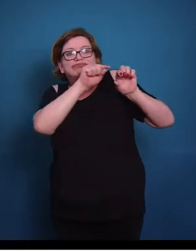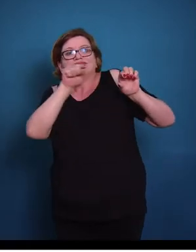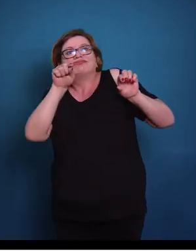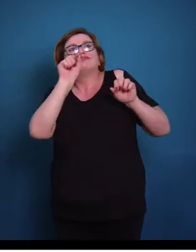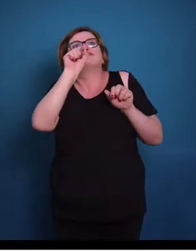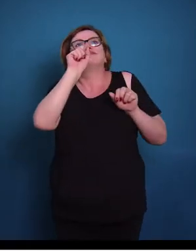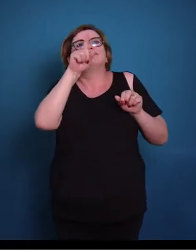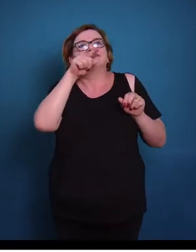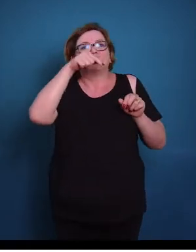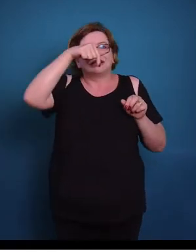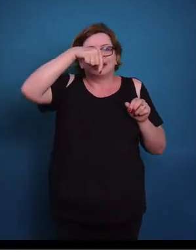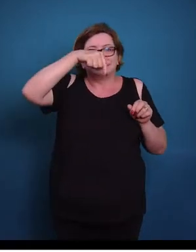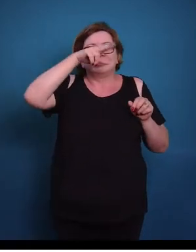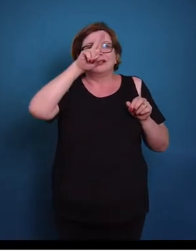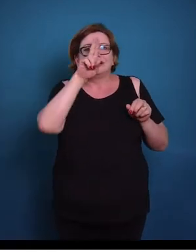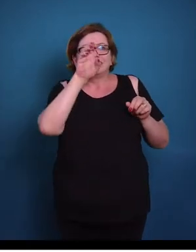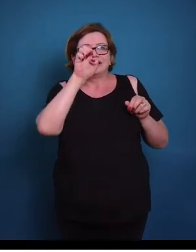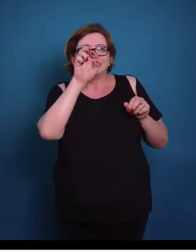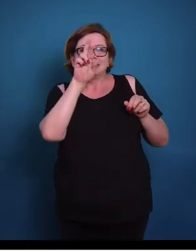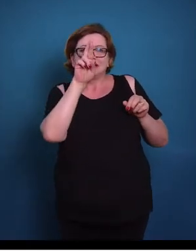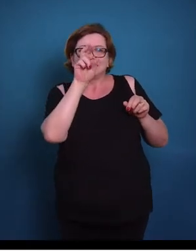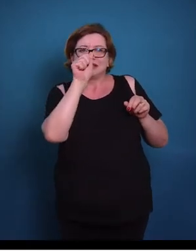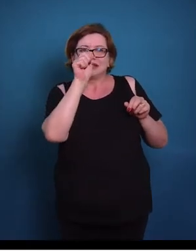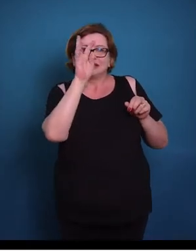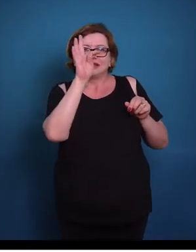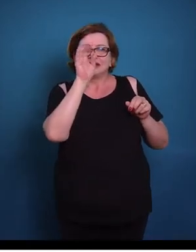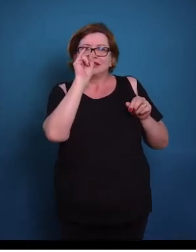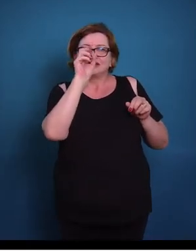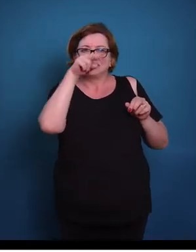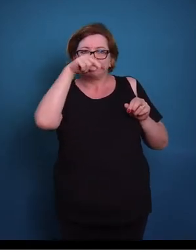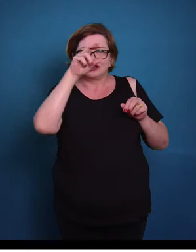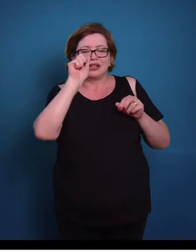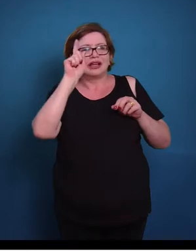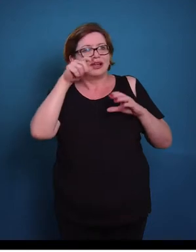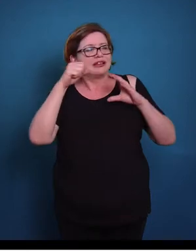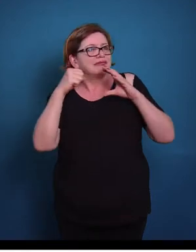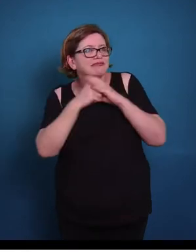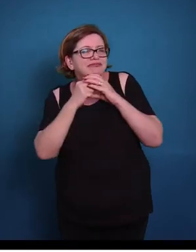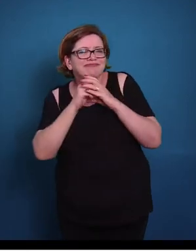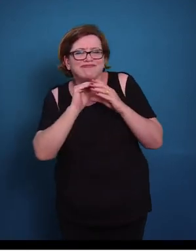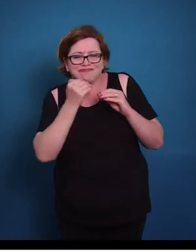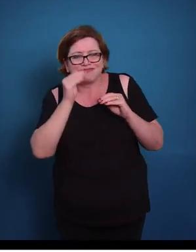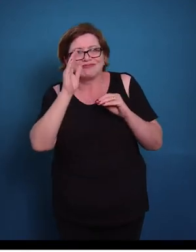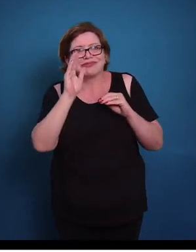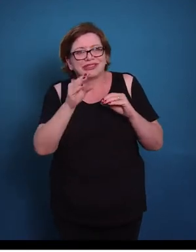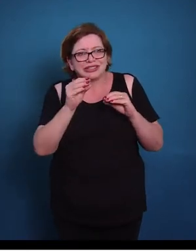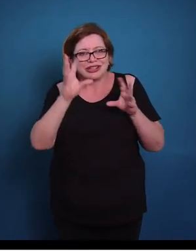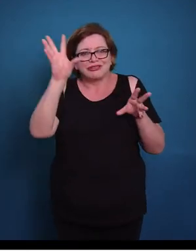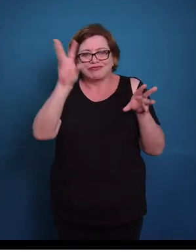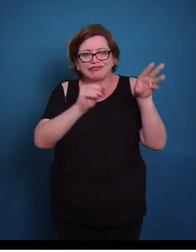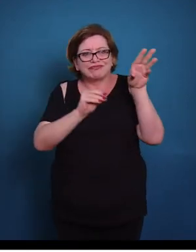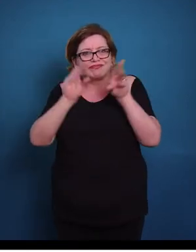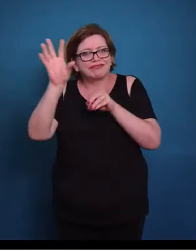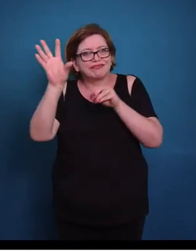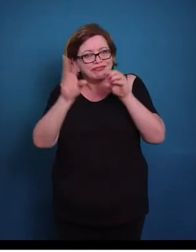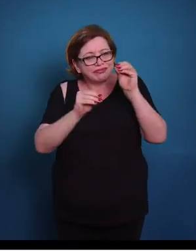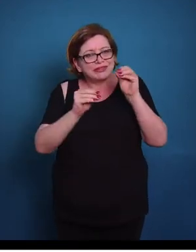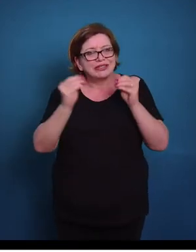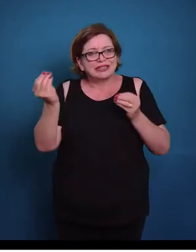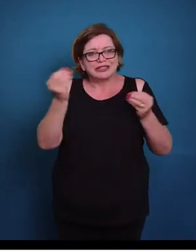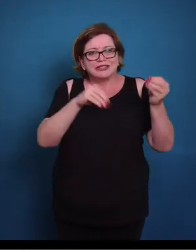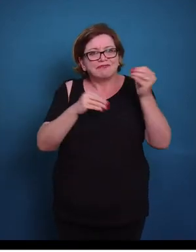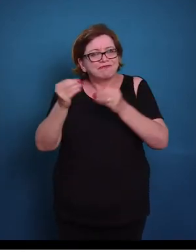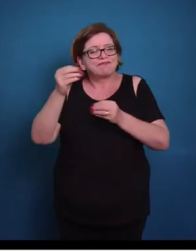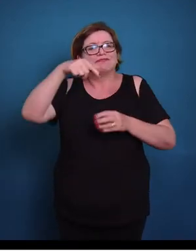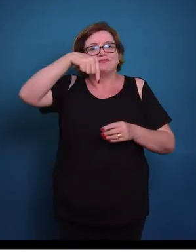O que seria essa camada de queratina? Então são células epiteliais mortas, onde há deposição de queratina. Esse corte